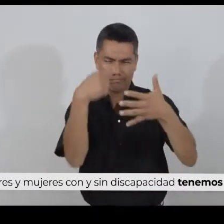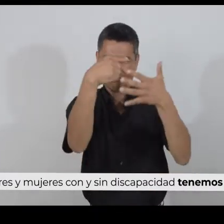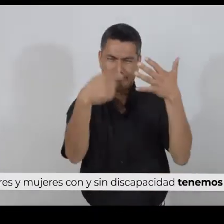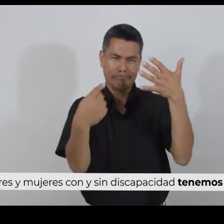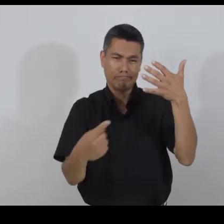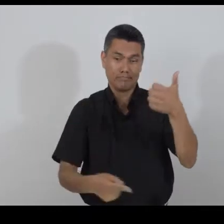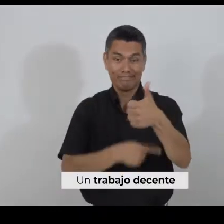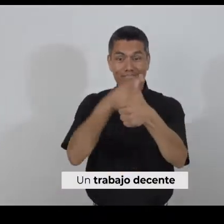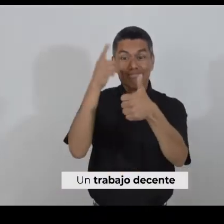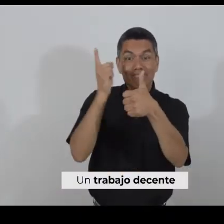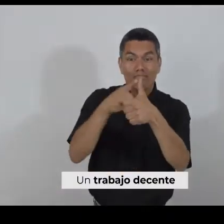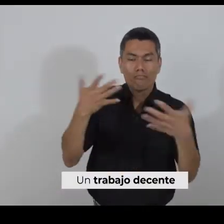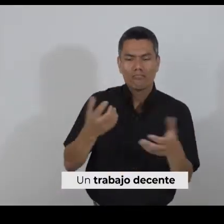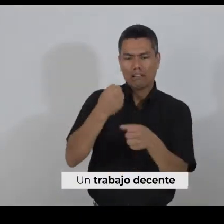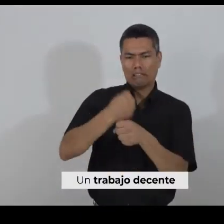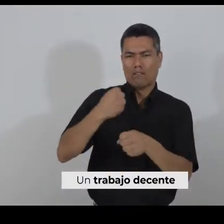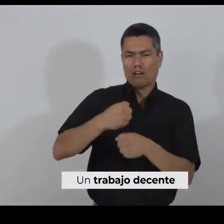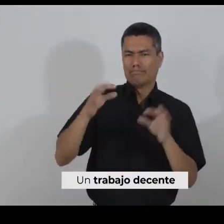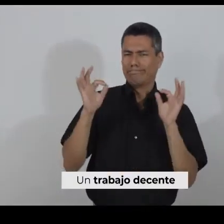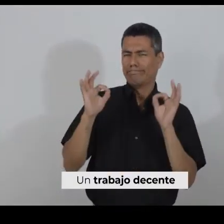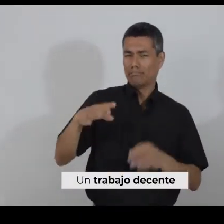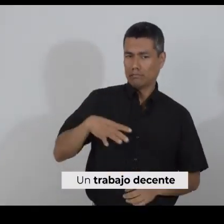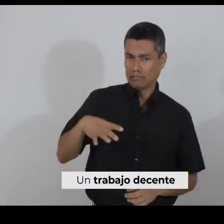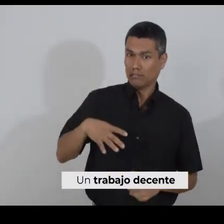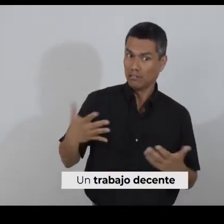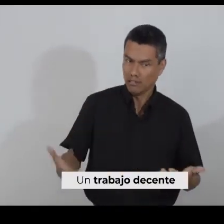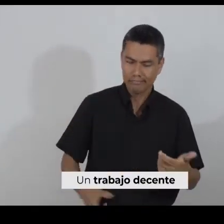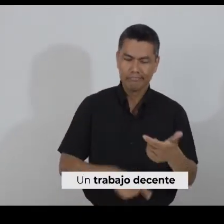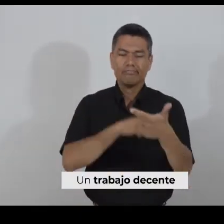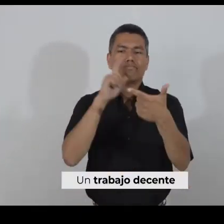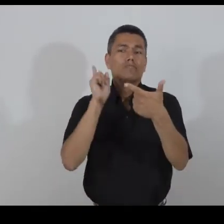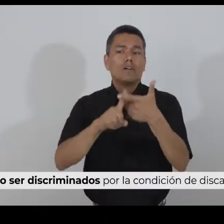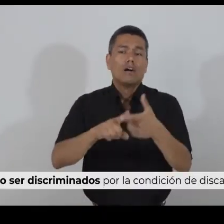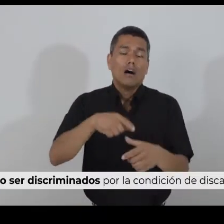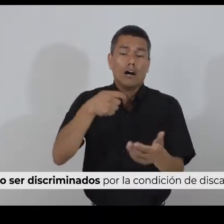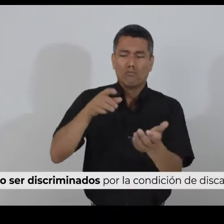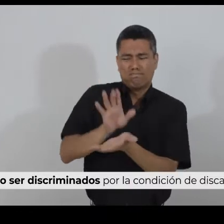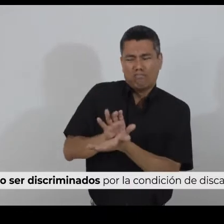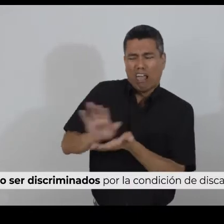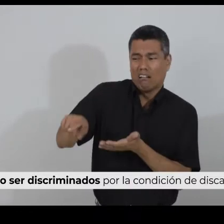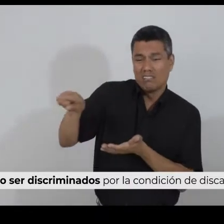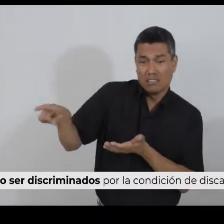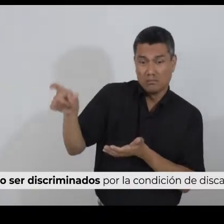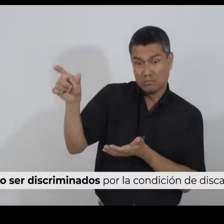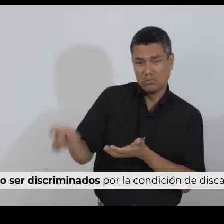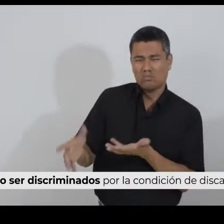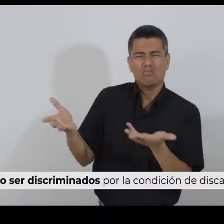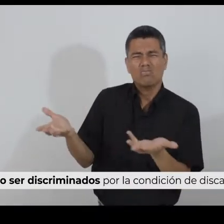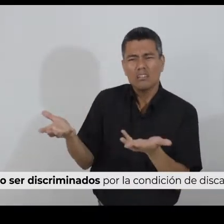un trabajo decente, a no ser discriminados por la